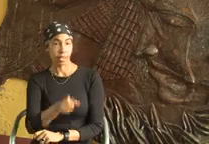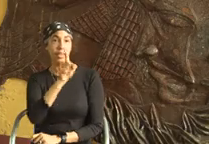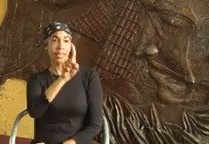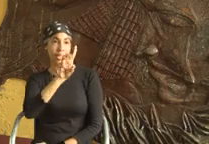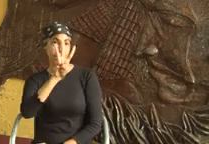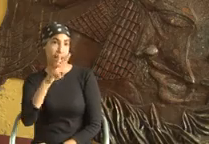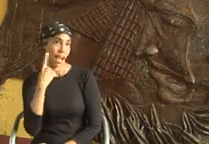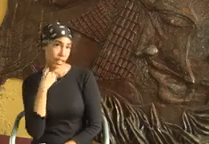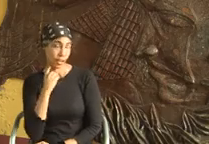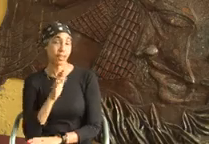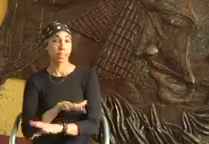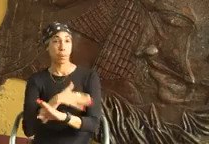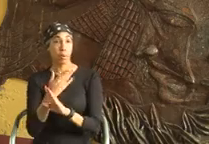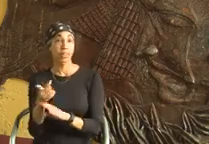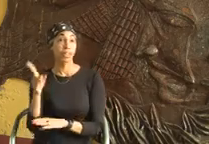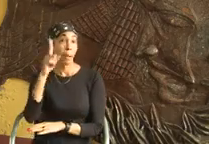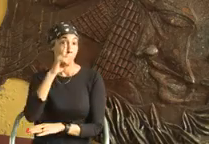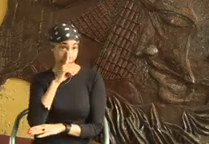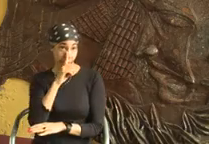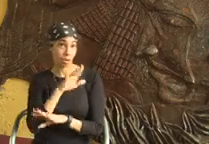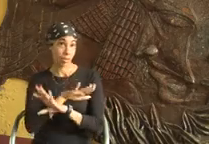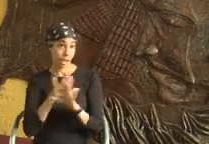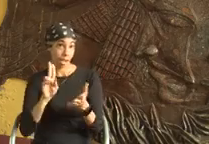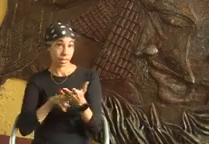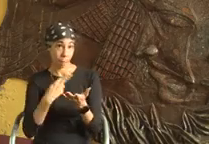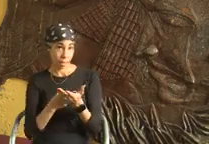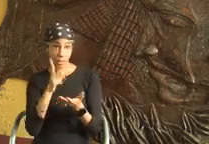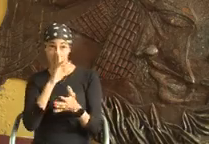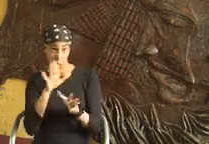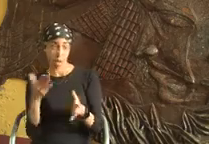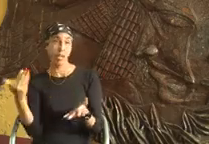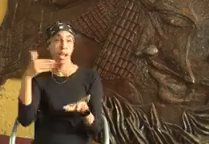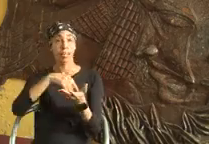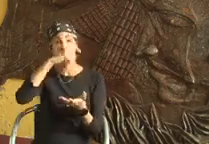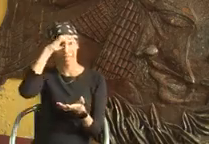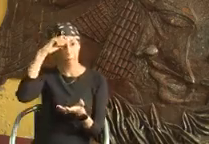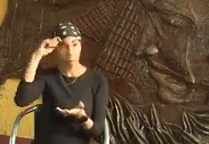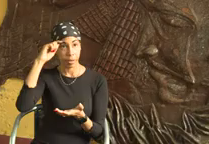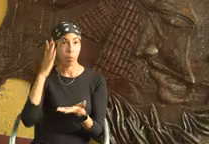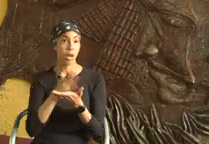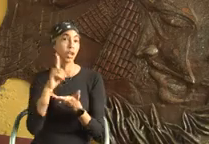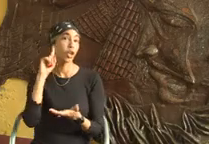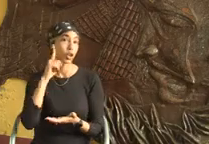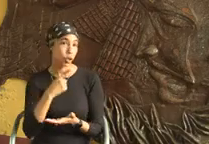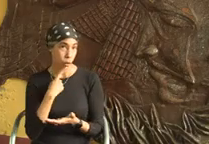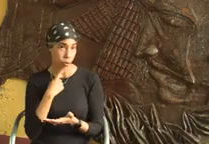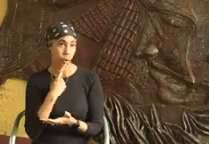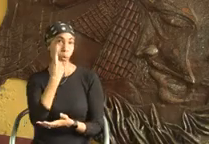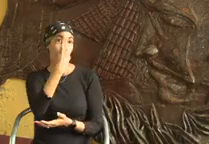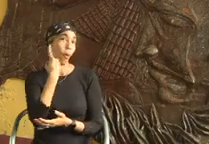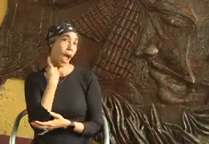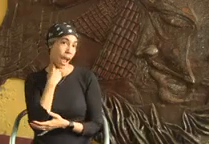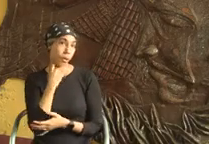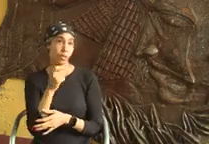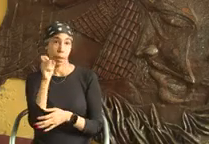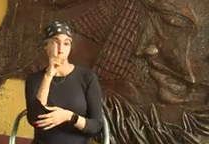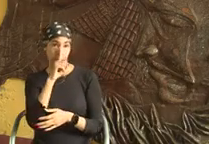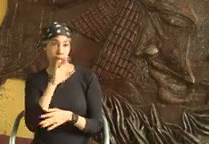Santi Espíritus en la escuela Tres Palmas, mi especialidad teatro, ahí pasé mi